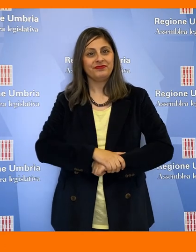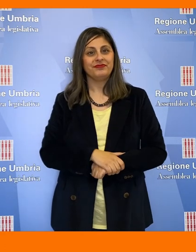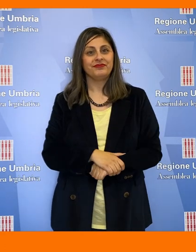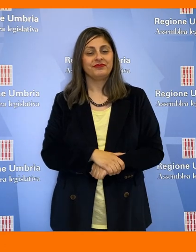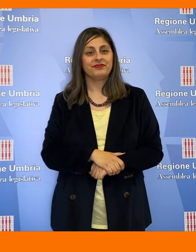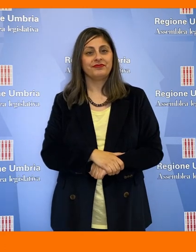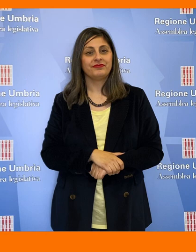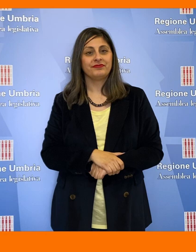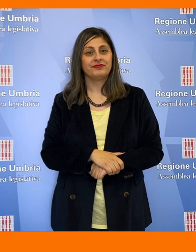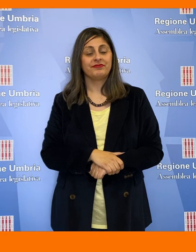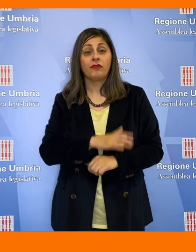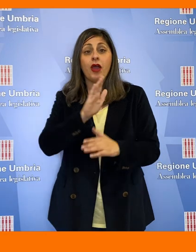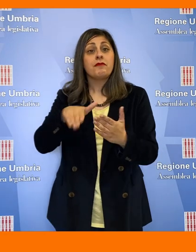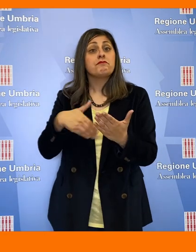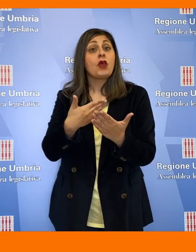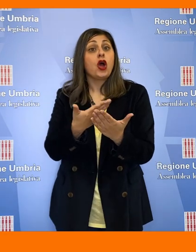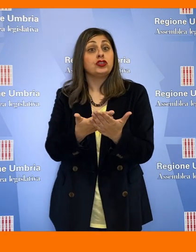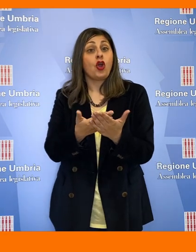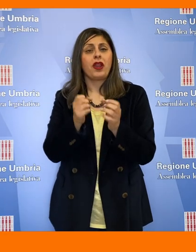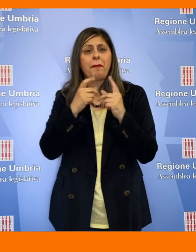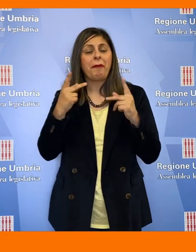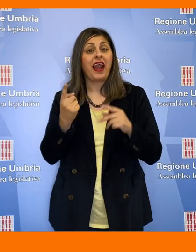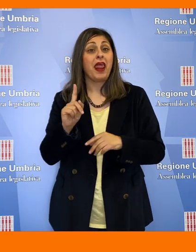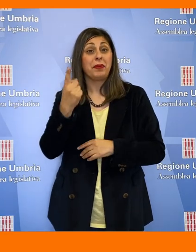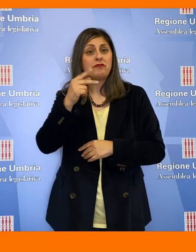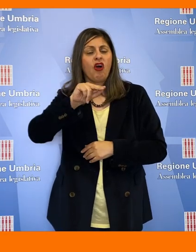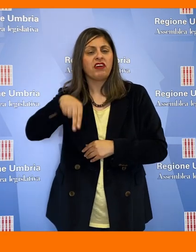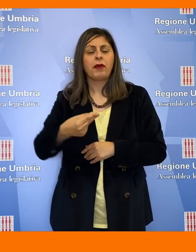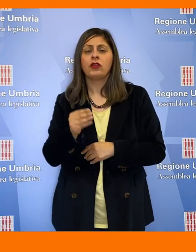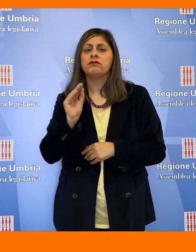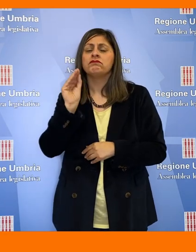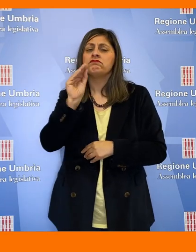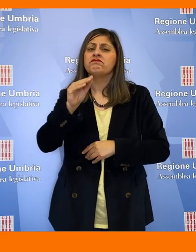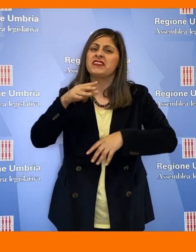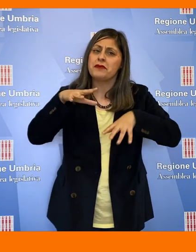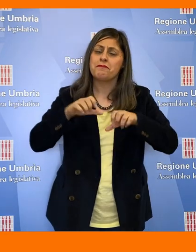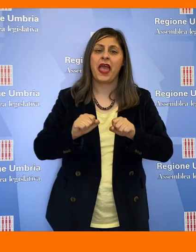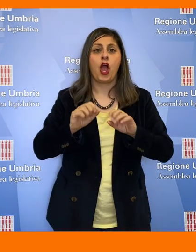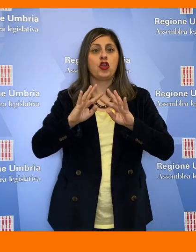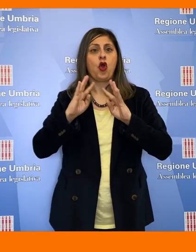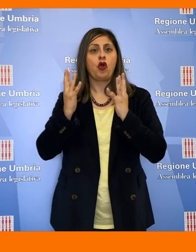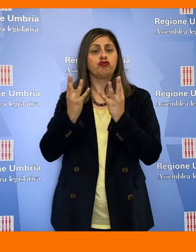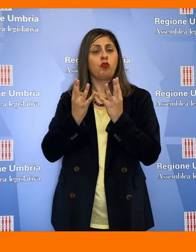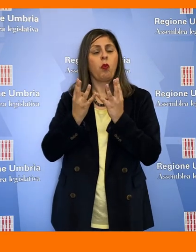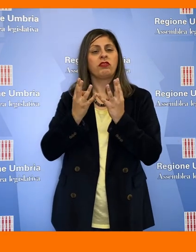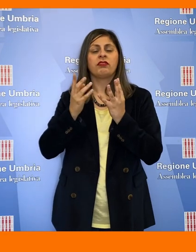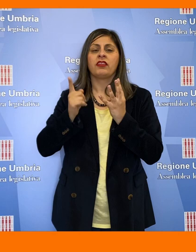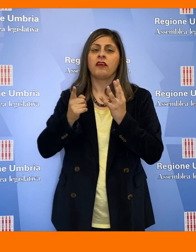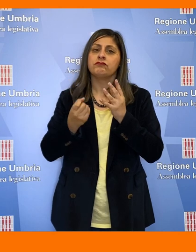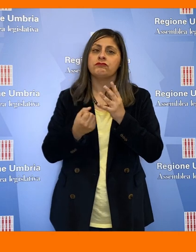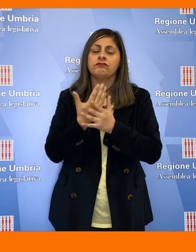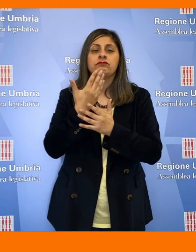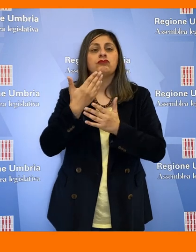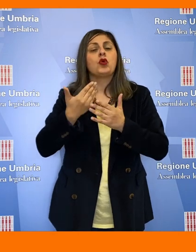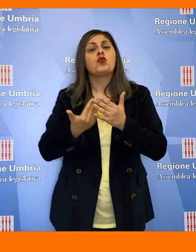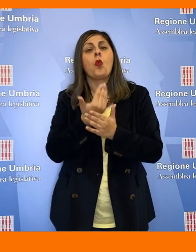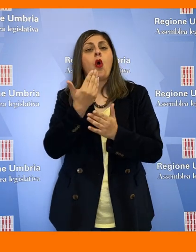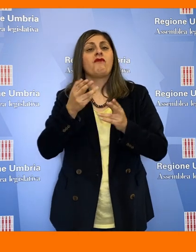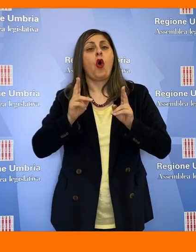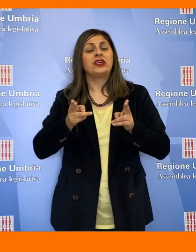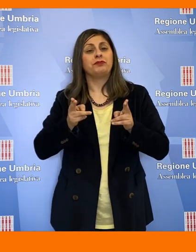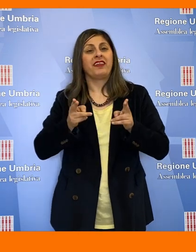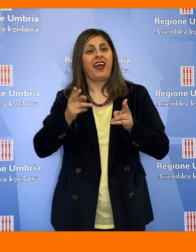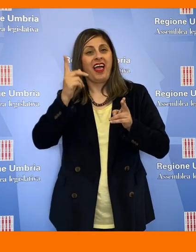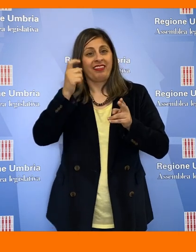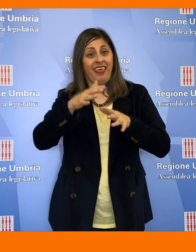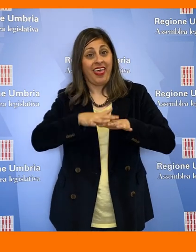Il primo firmatario della mozione, Fabio Paparelli, ha chiesto l'impegno della giunta regionale per un nuovo ospedale della Conca